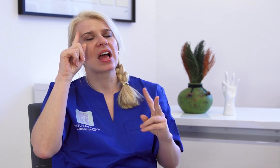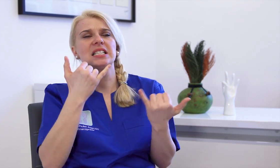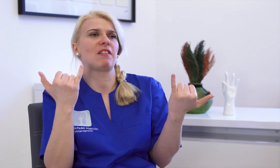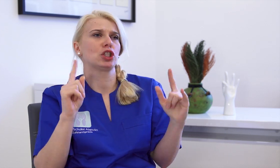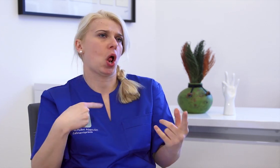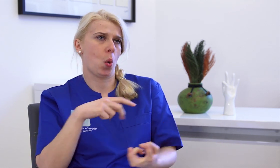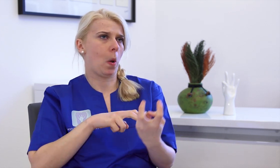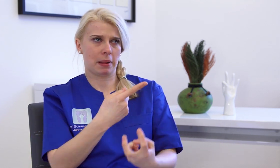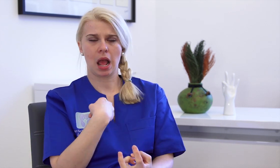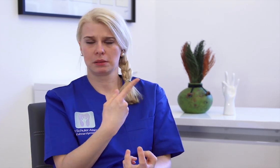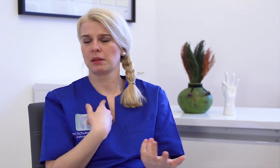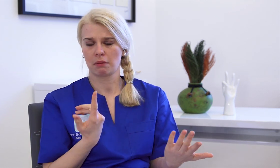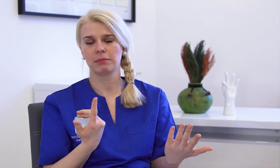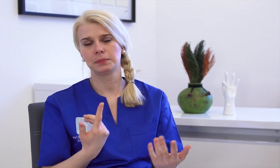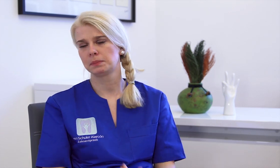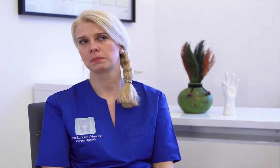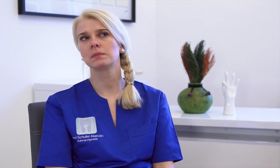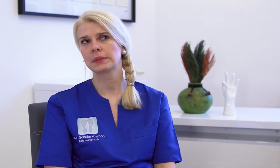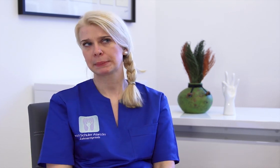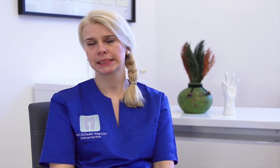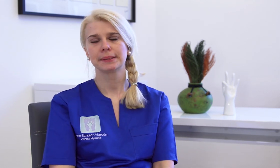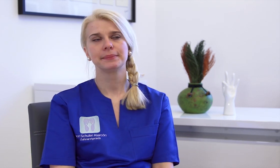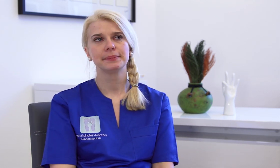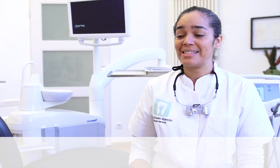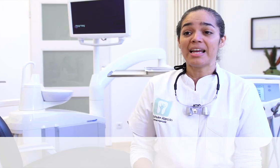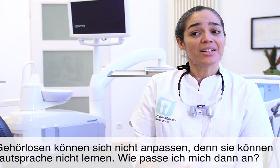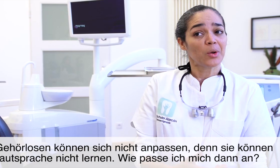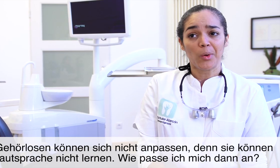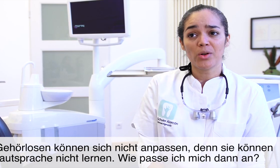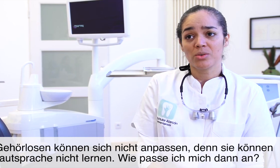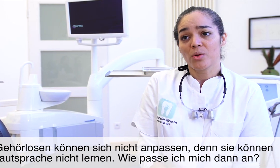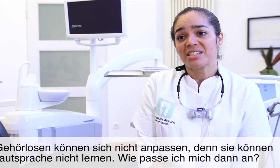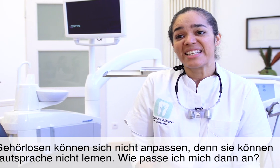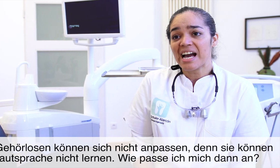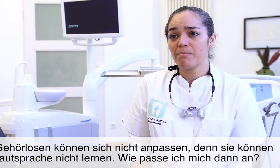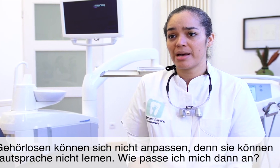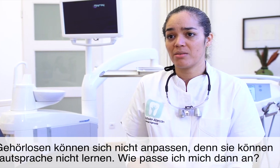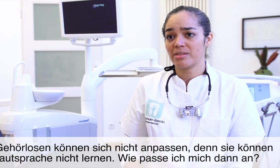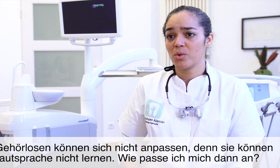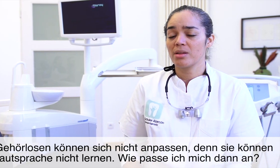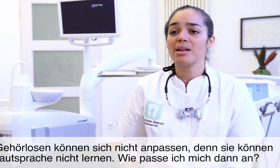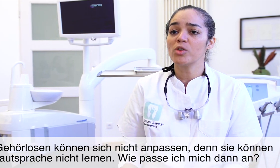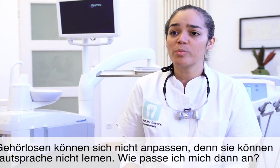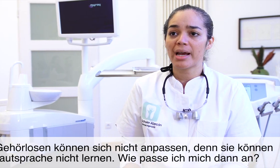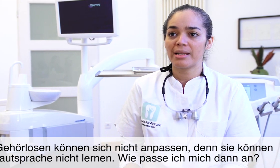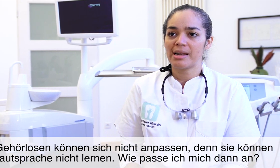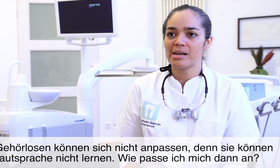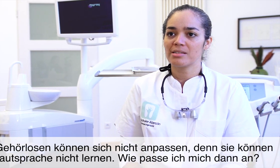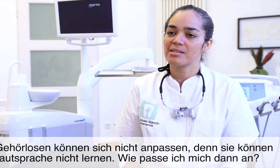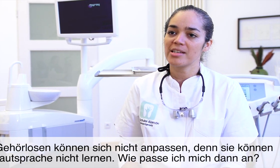ankommt und auch die Lehrer sind jetzt geschult im Umgang mit uns. Sie als Gehörlosen können sich nicht anpassen, weil sie können die Lautsprache nicht lernen. Das heißt,